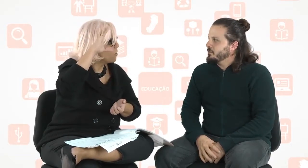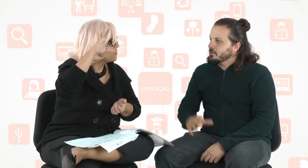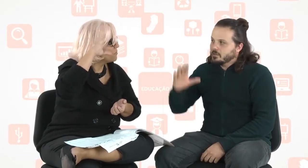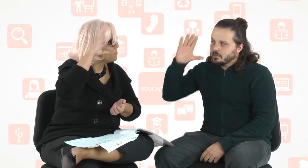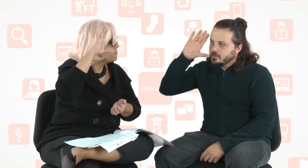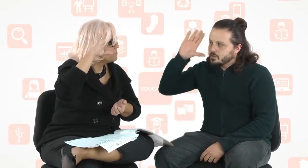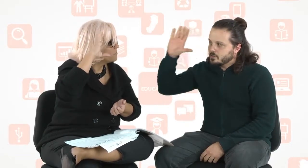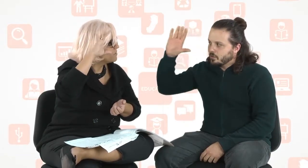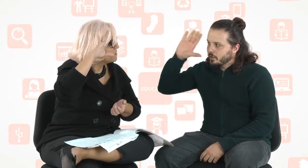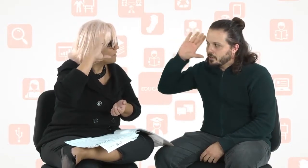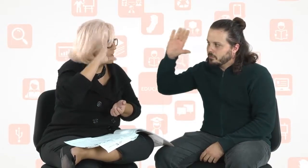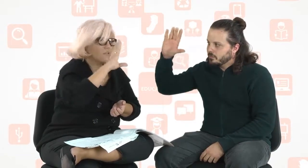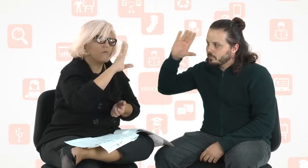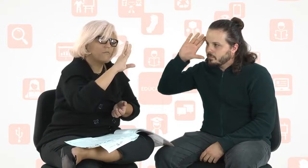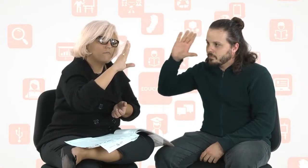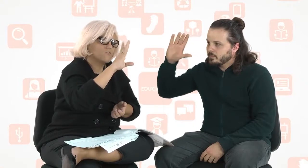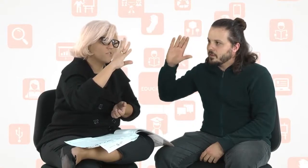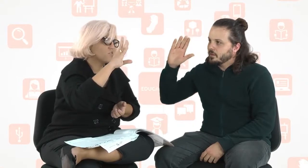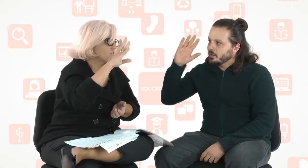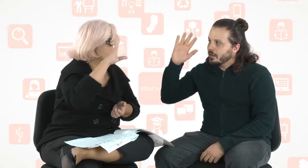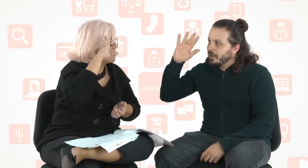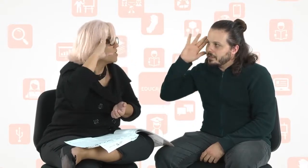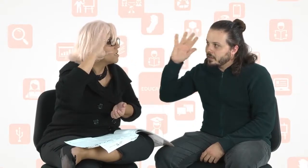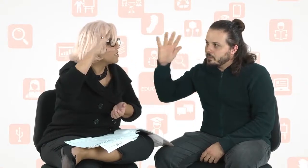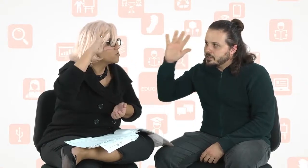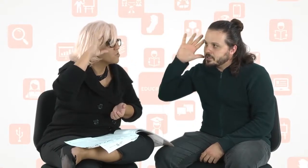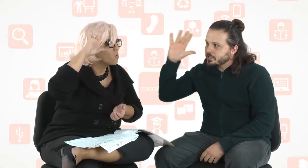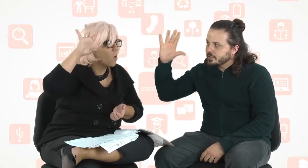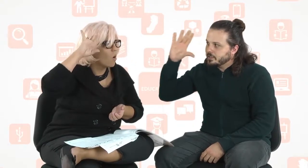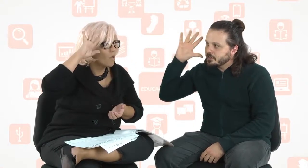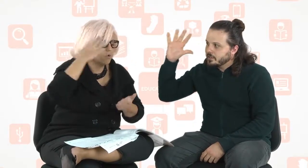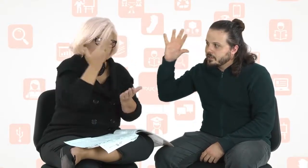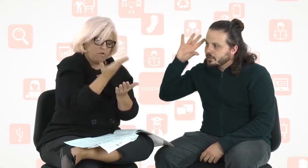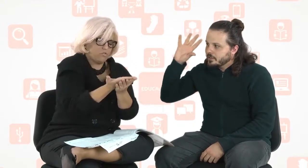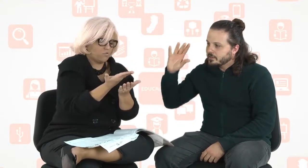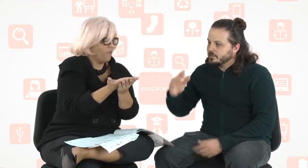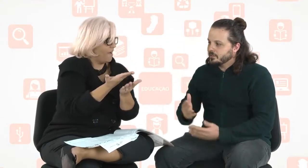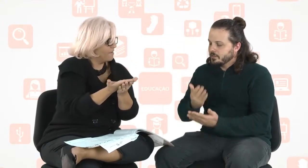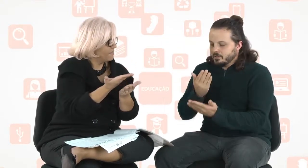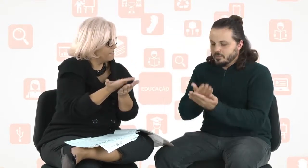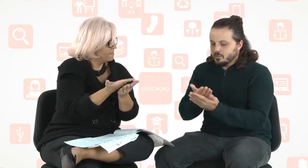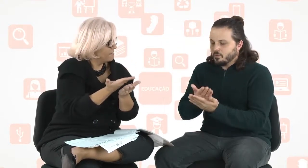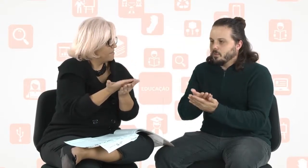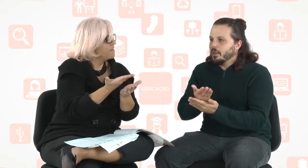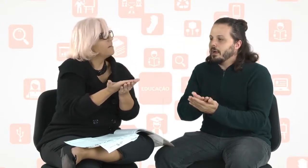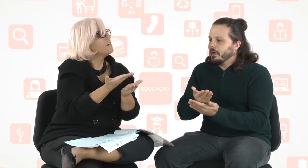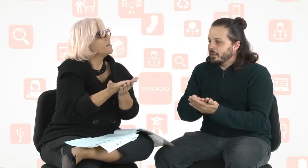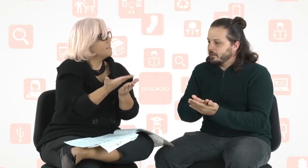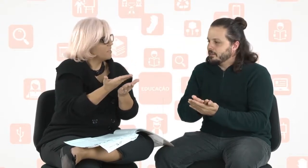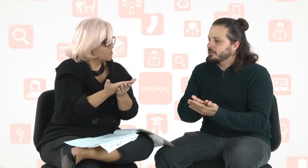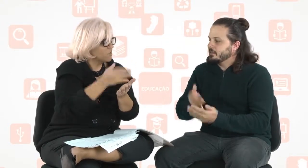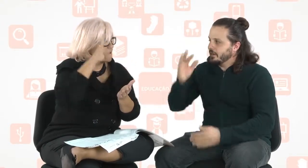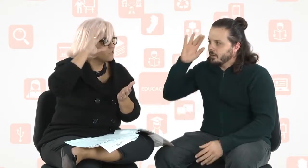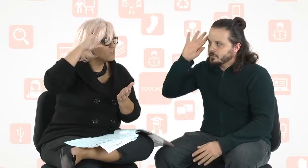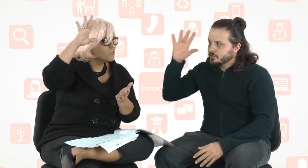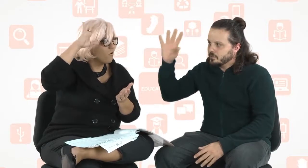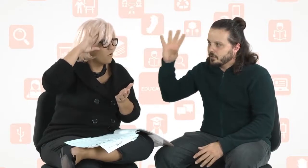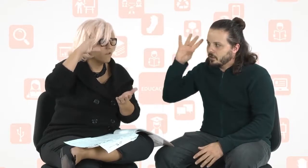Histórico. Histórico. Aqui, Mexe os dedinhos assim. Ah, tem que mexer. Histórico e escolar. Escolar. Isso, é porque é de história.